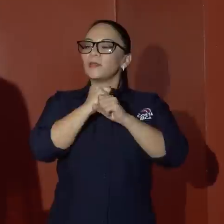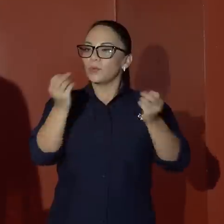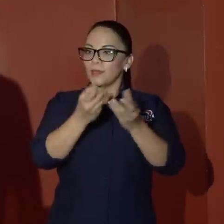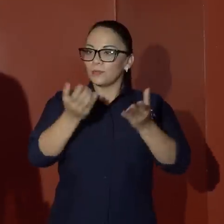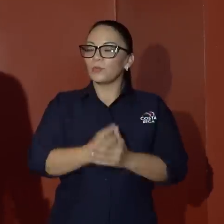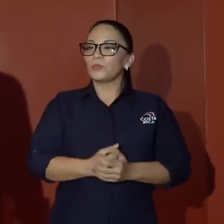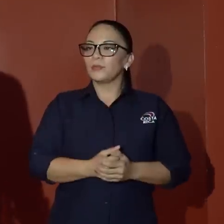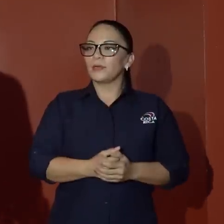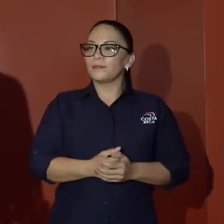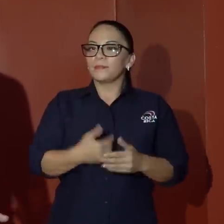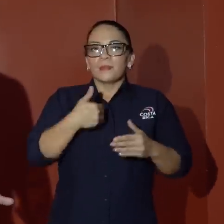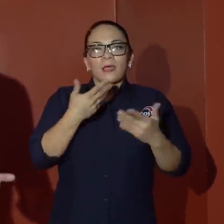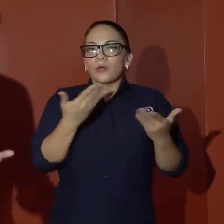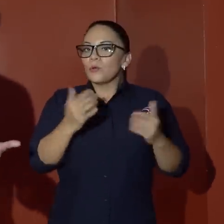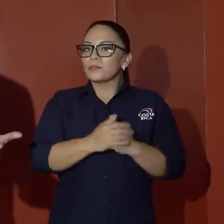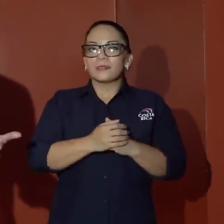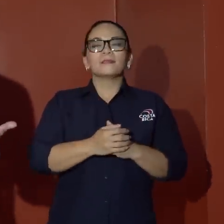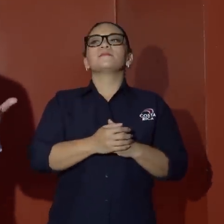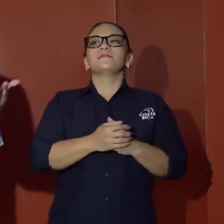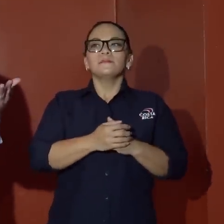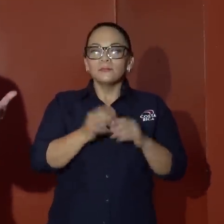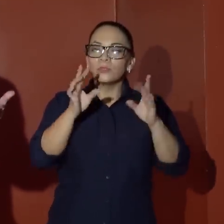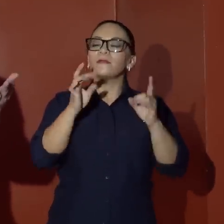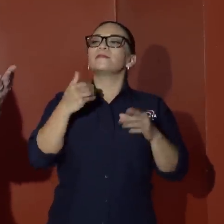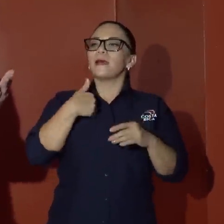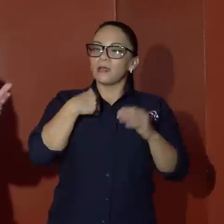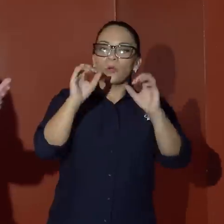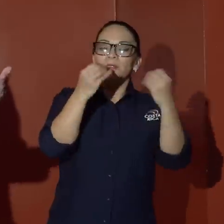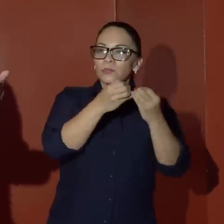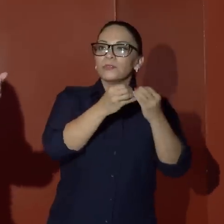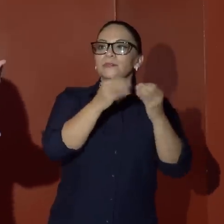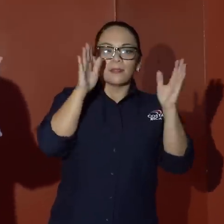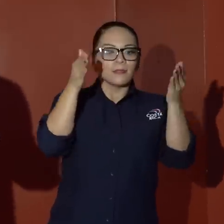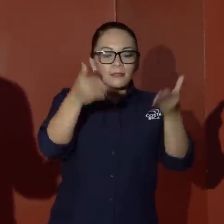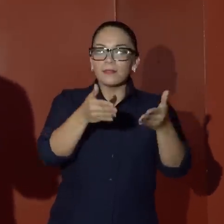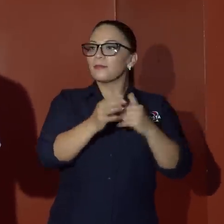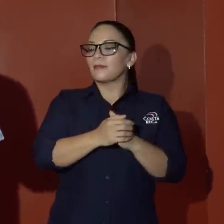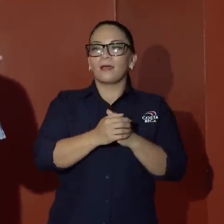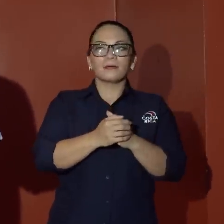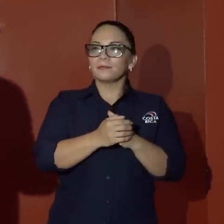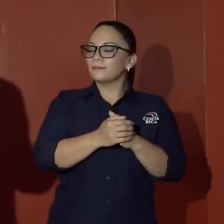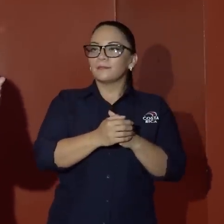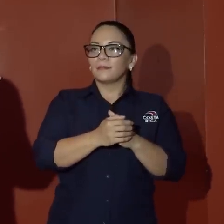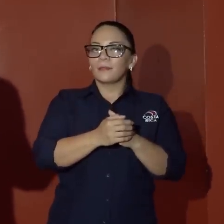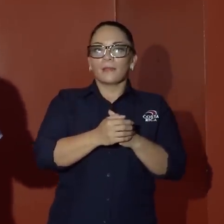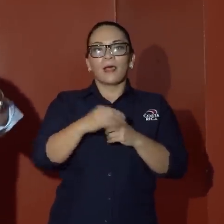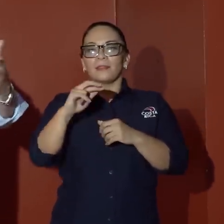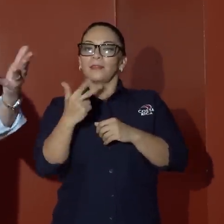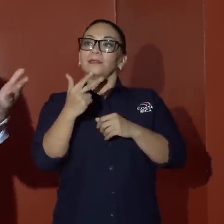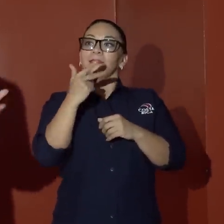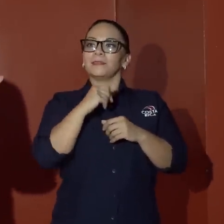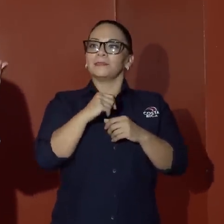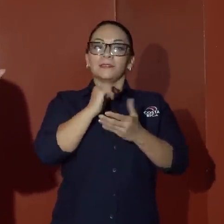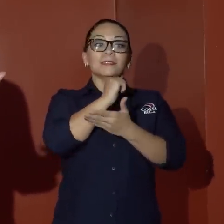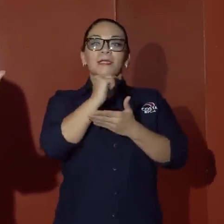Pública, y hay cosas muy fregadas, ya hay organizaciones que se dedican a terciarizar el sicariato, le